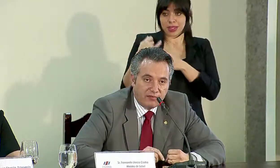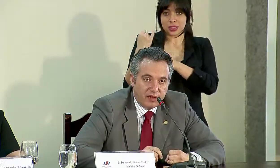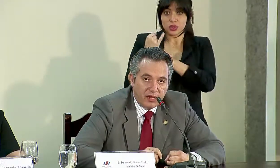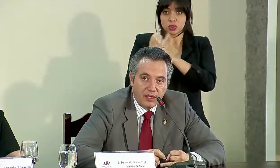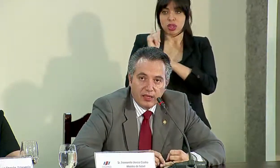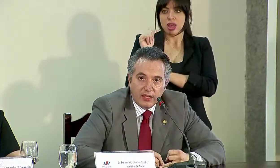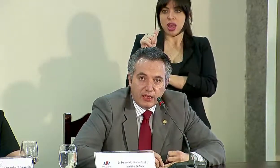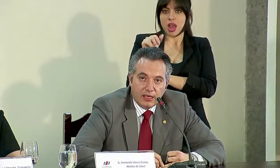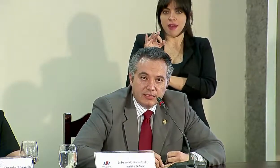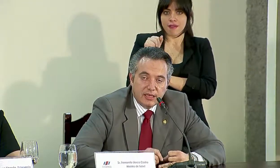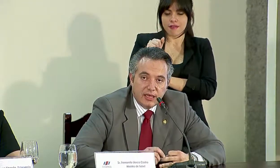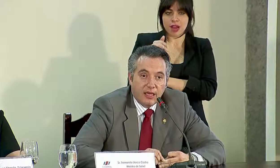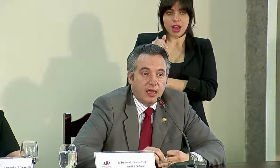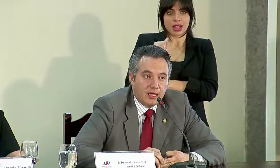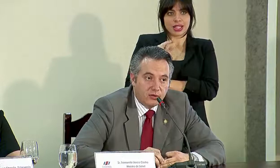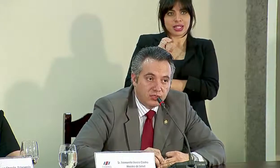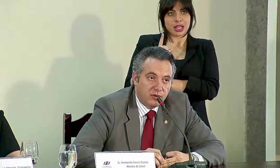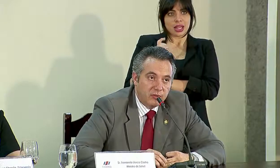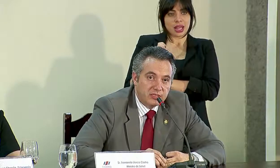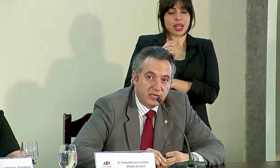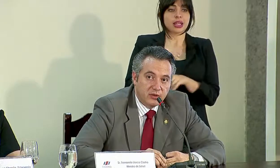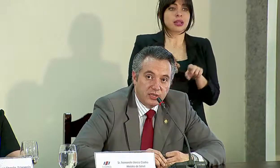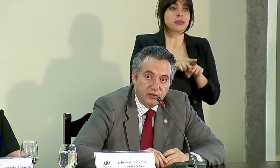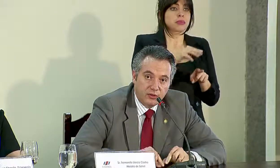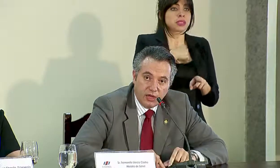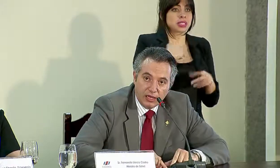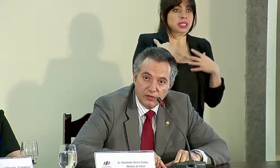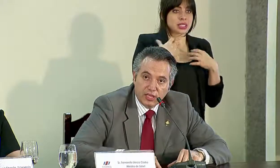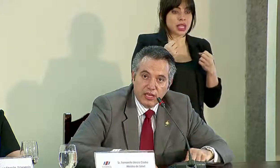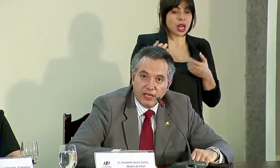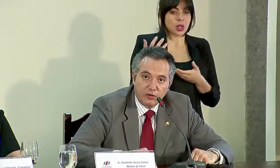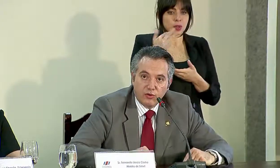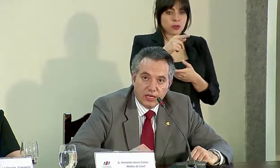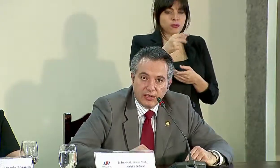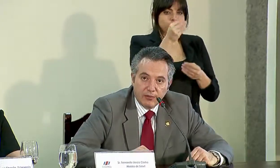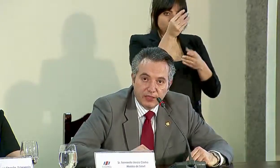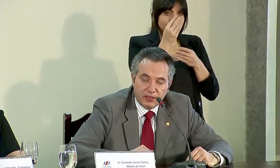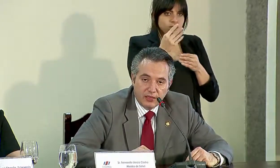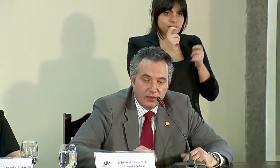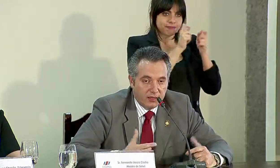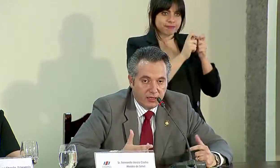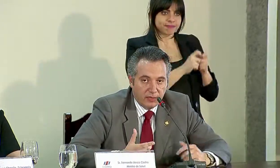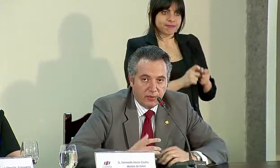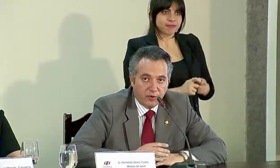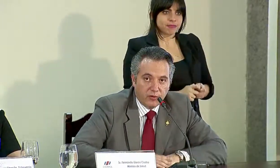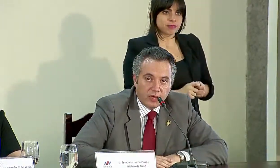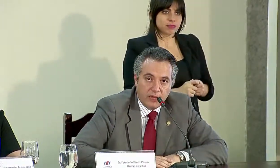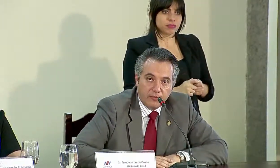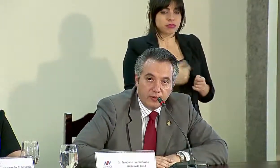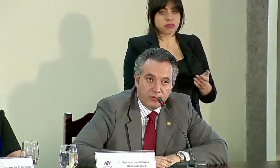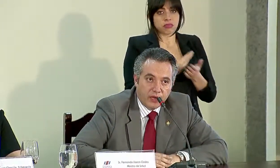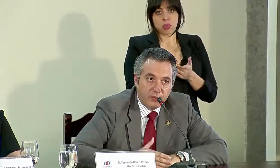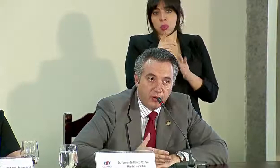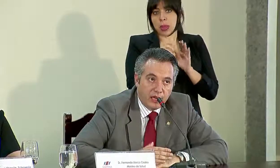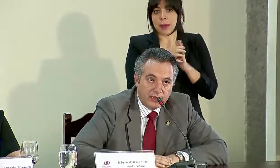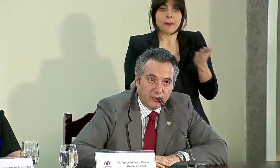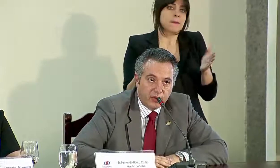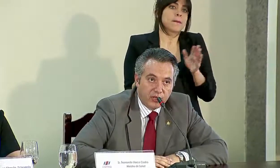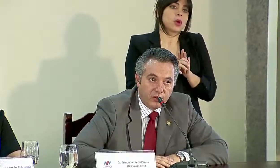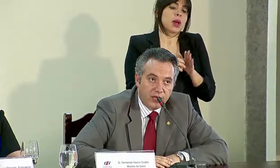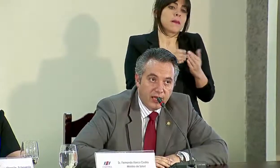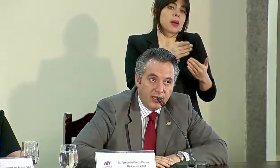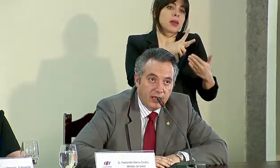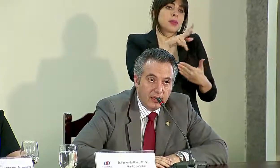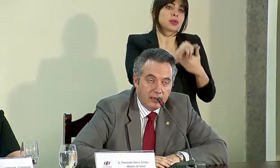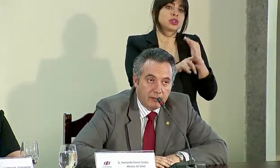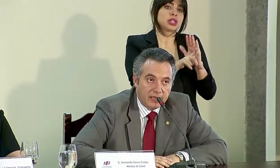como el IAFA, el ICD e inclusive el Ministerio de Salud ha ido señalando concretamente y le pongo algún ejemplo. Por ejemplo, el